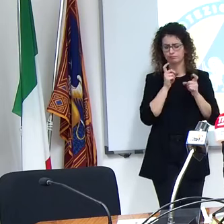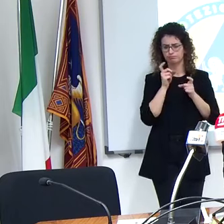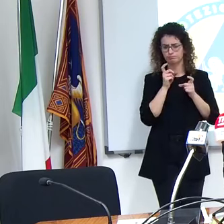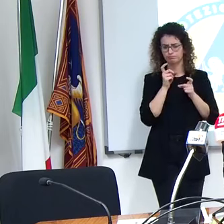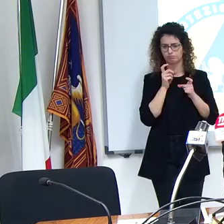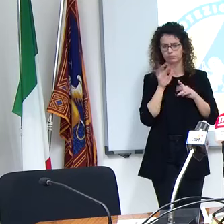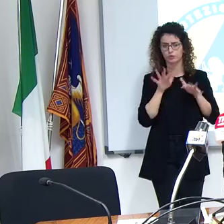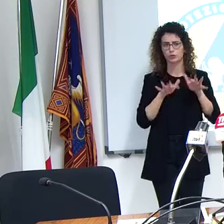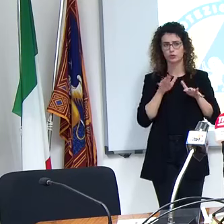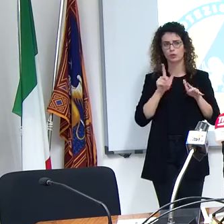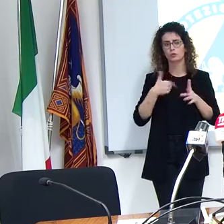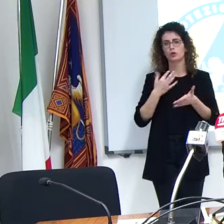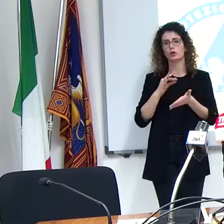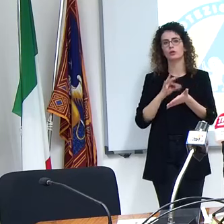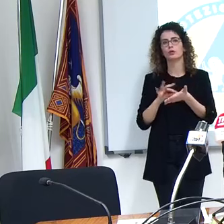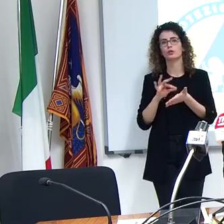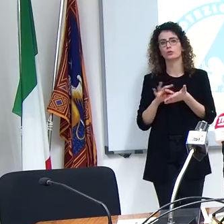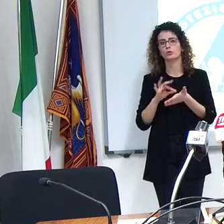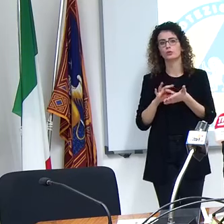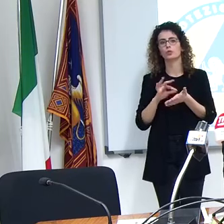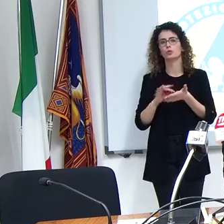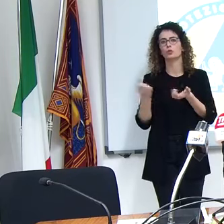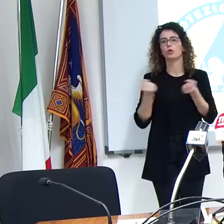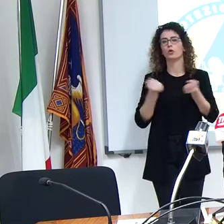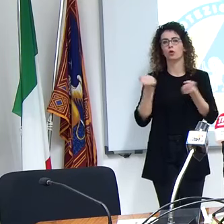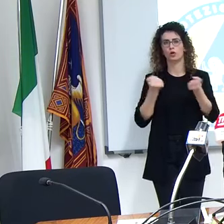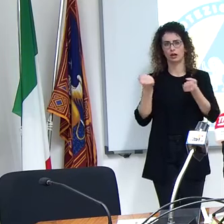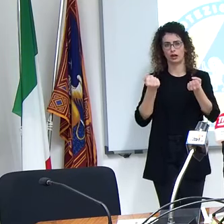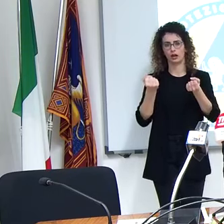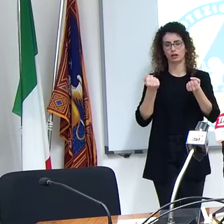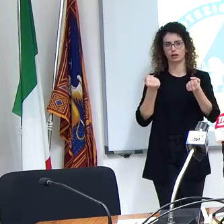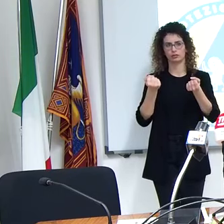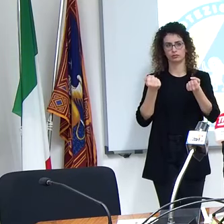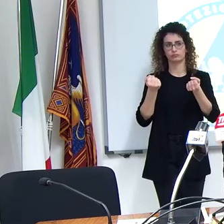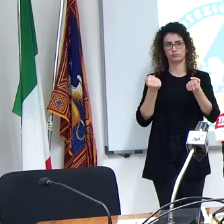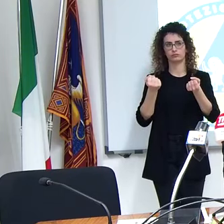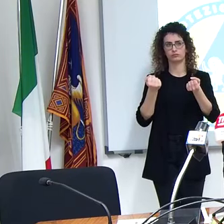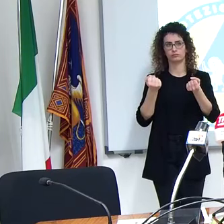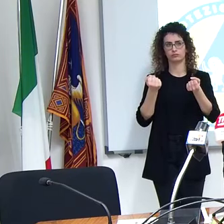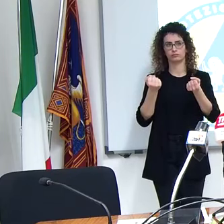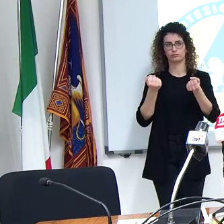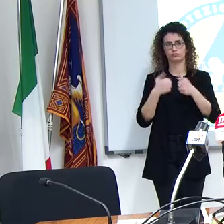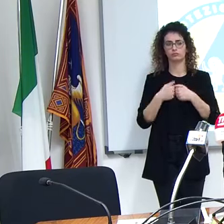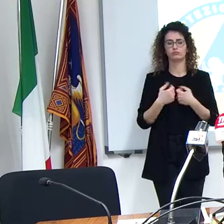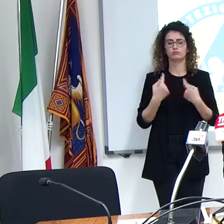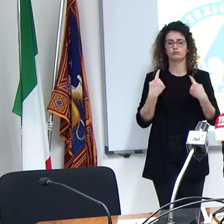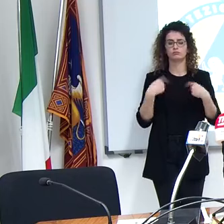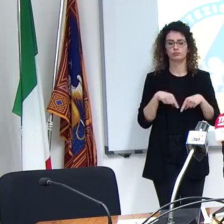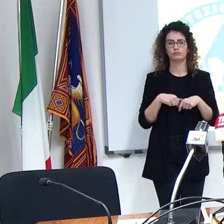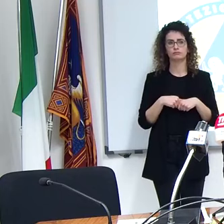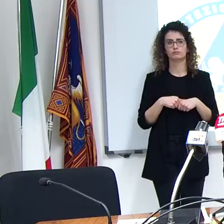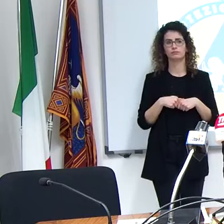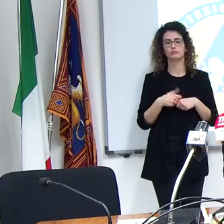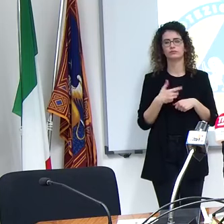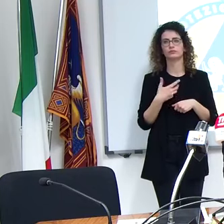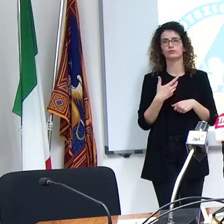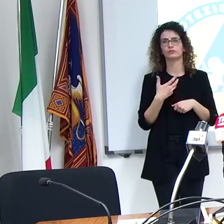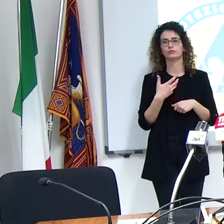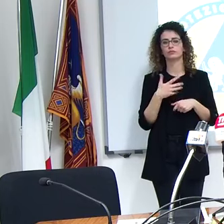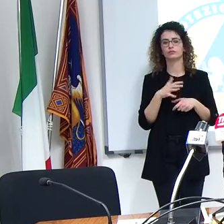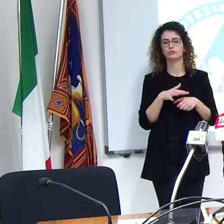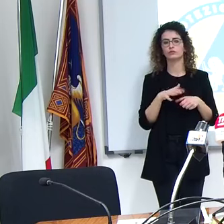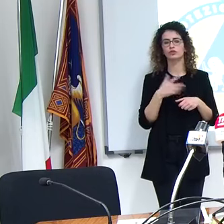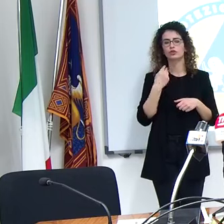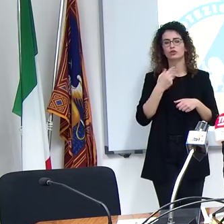le scuole le scuole guida per esempio ecco per cui da parte loro veniva fuori questa